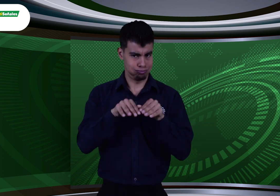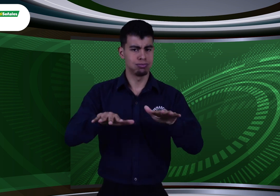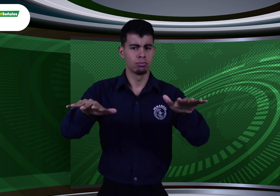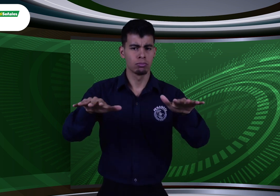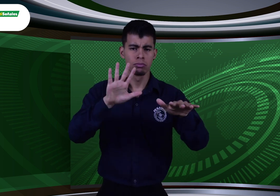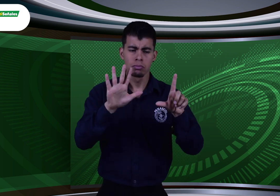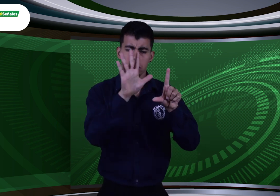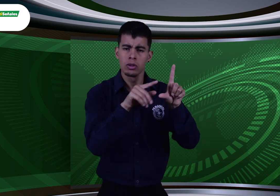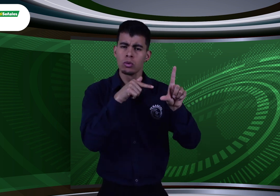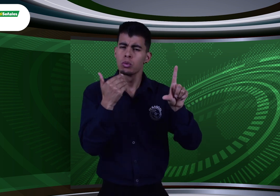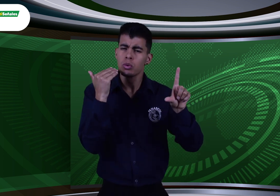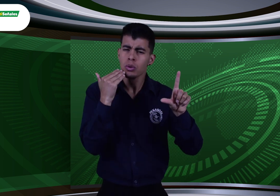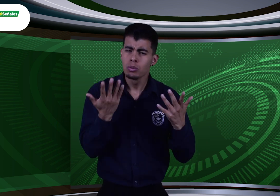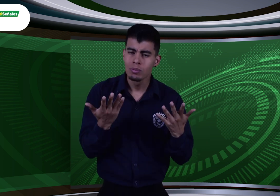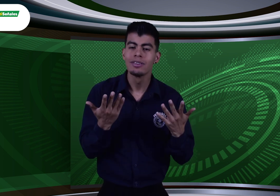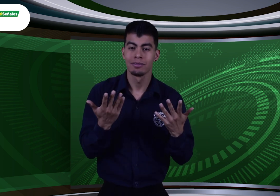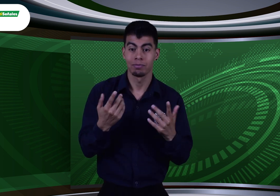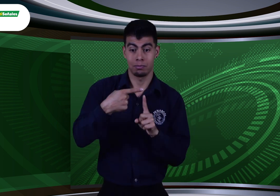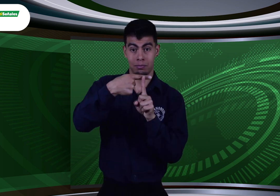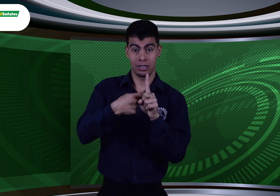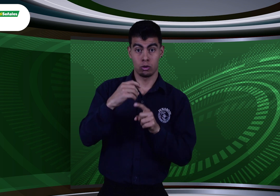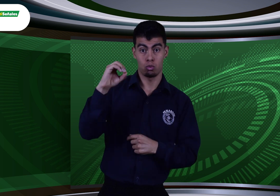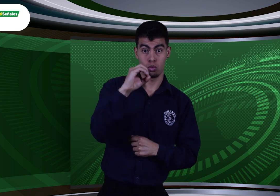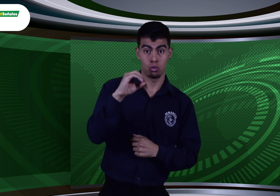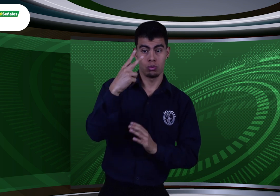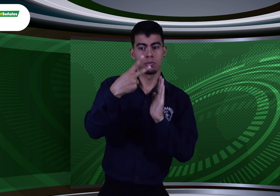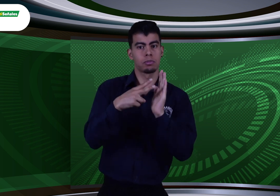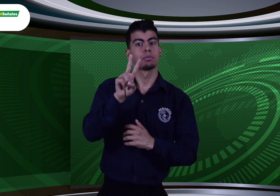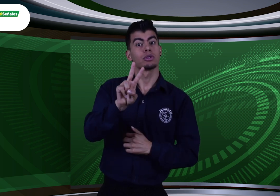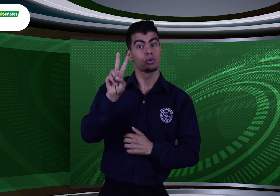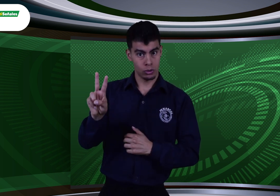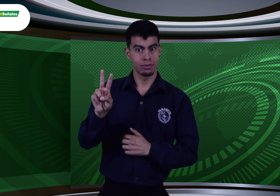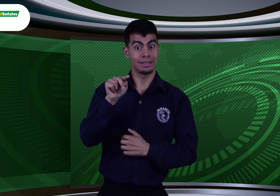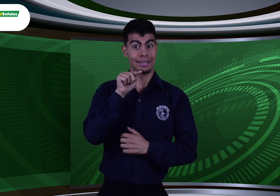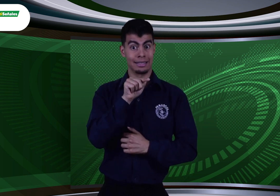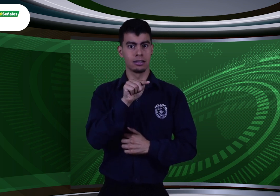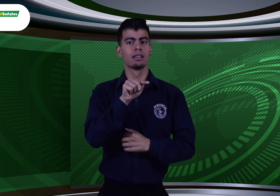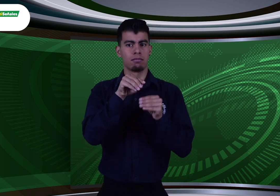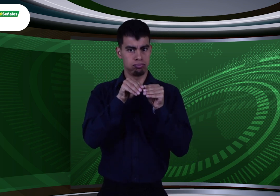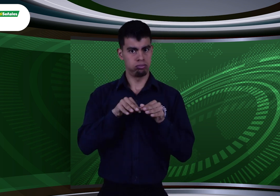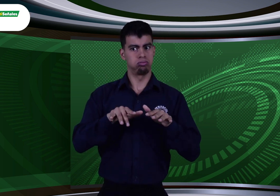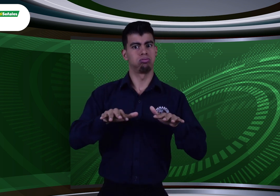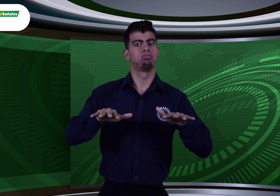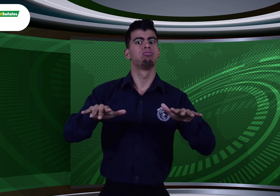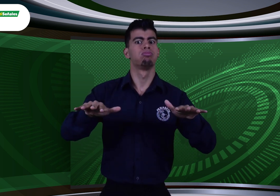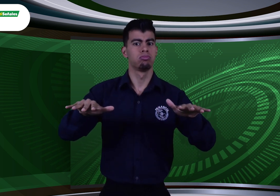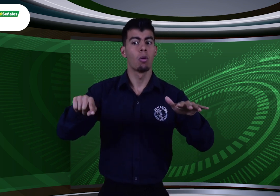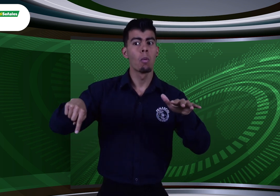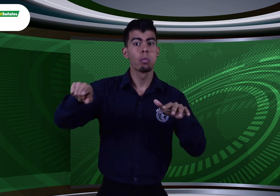¿En qué mes fue el lanzamiento de estos videos? Fue en octubre del año 2022, logrando hasta